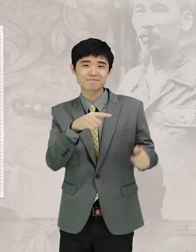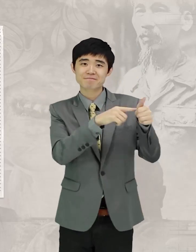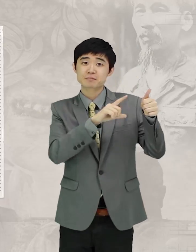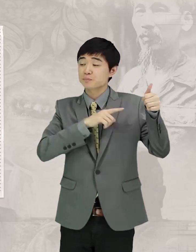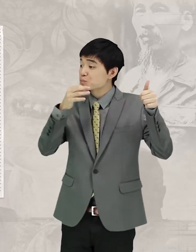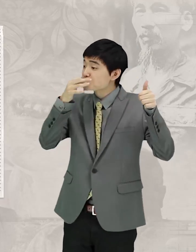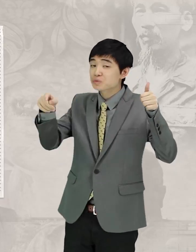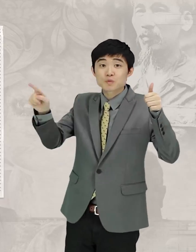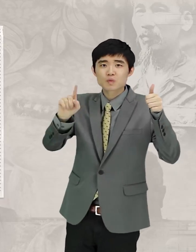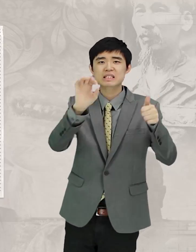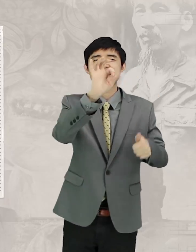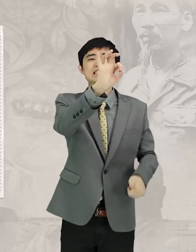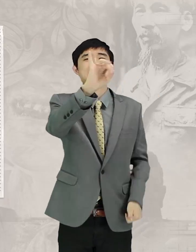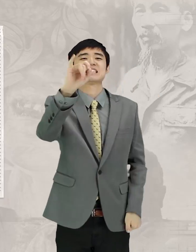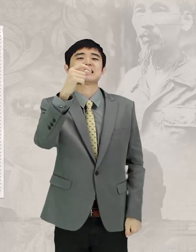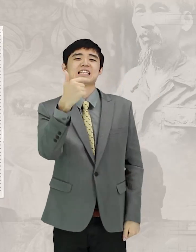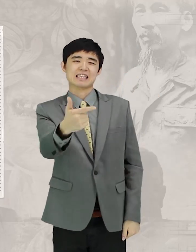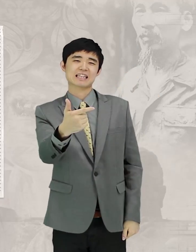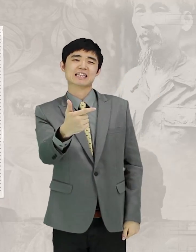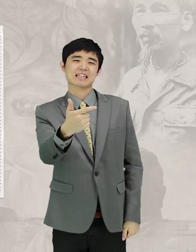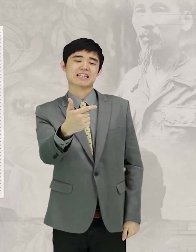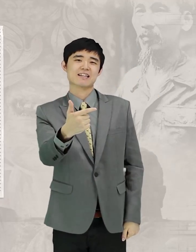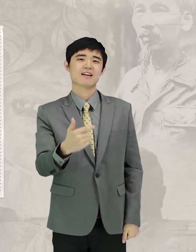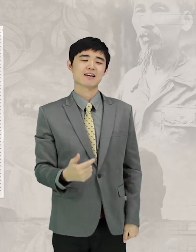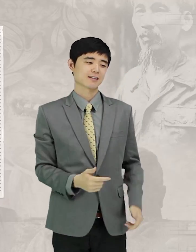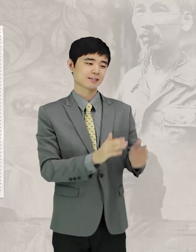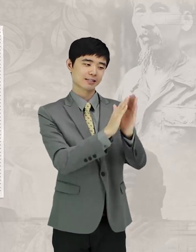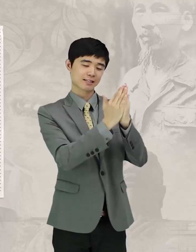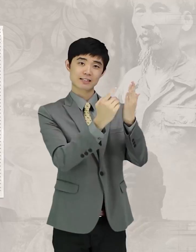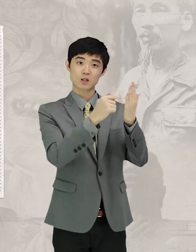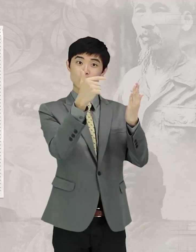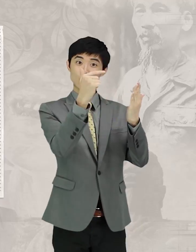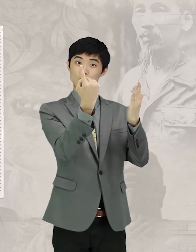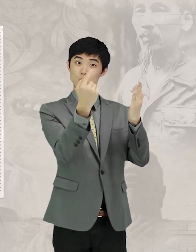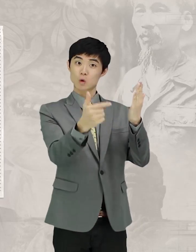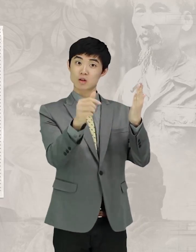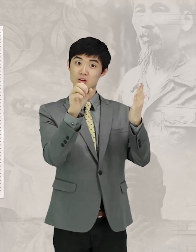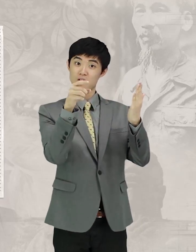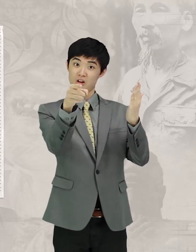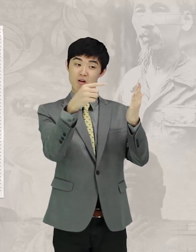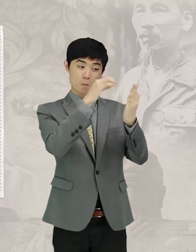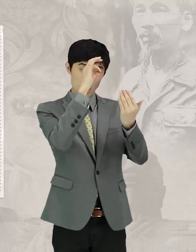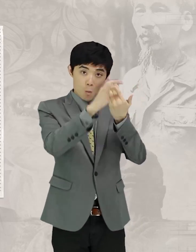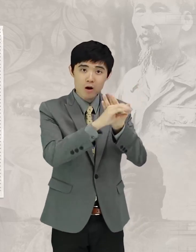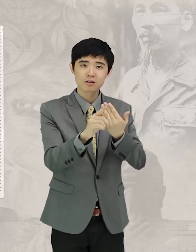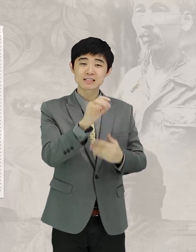그것을 공자는 인이라 불렀어. 논어에서 인의 공통점을 찾아보면